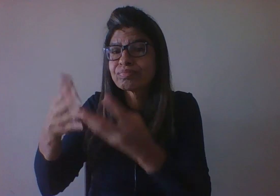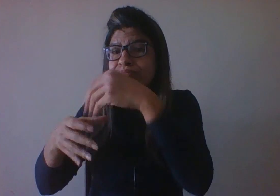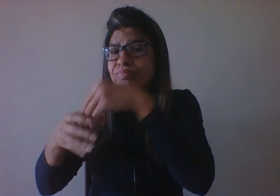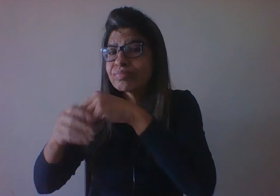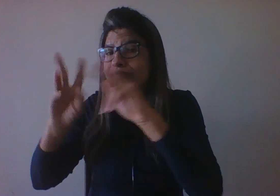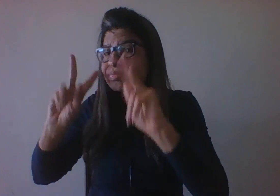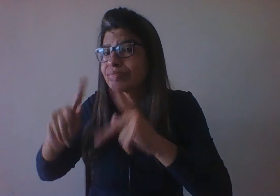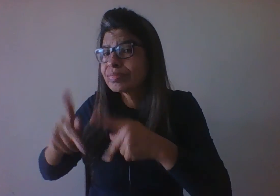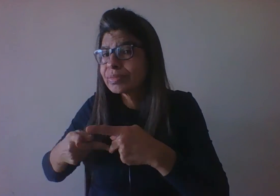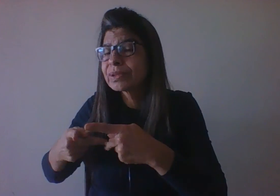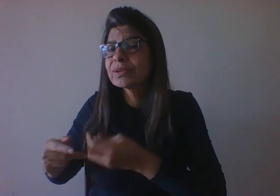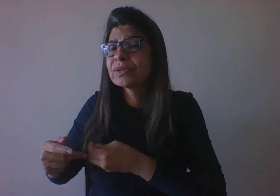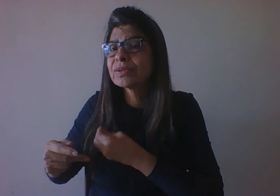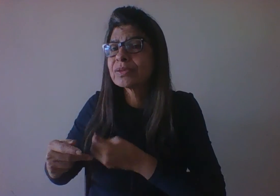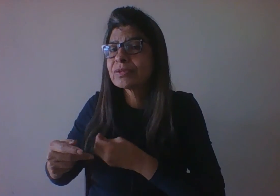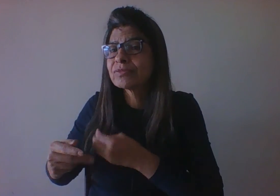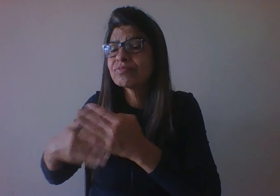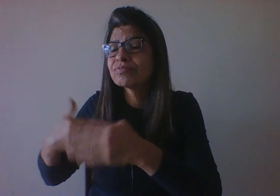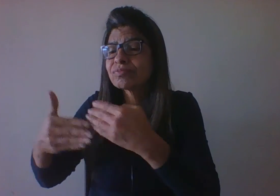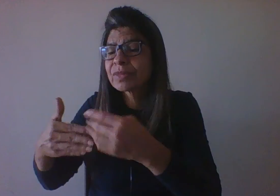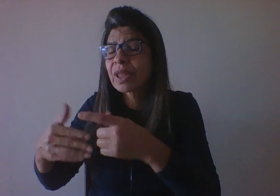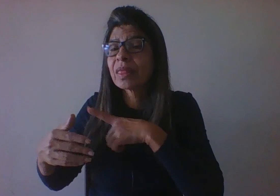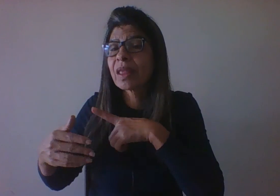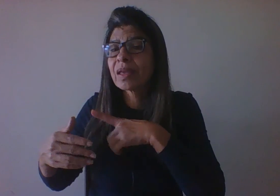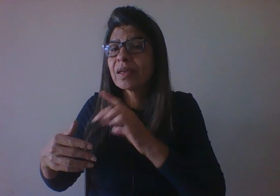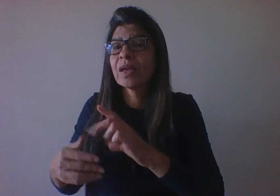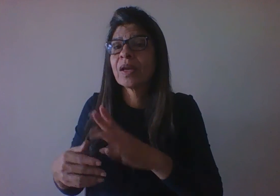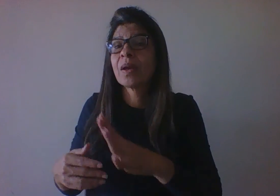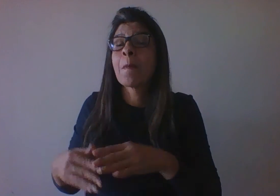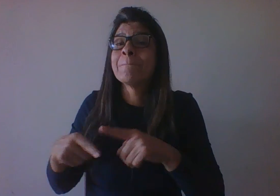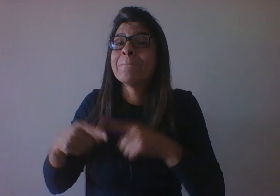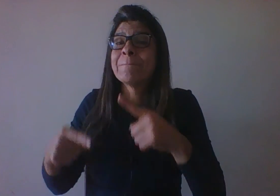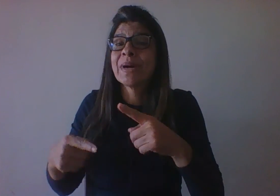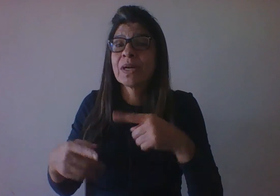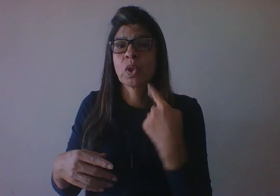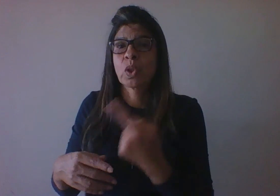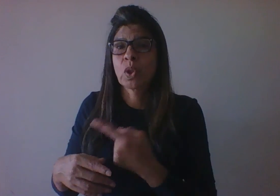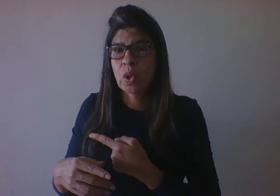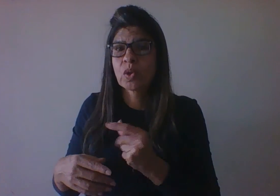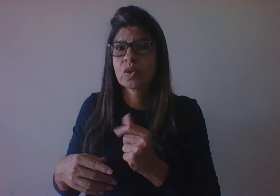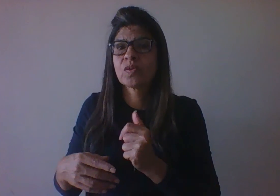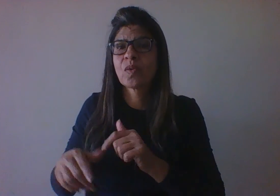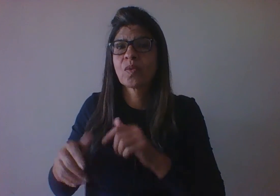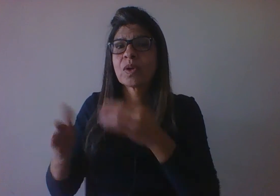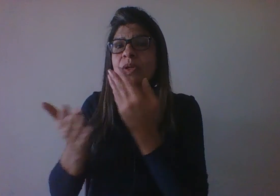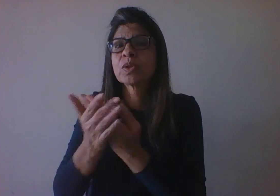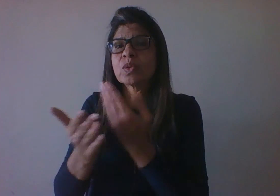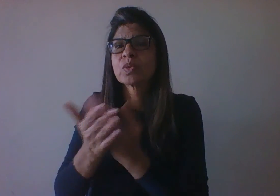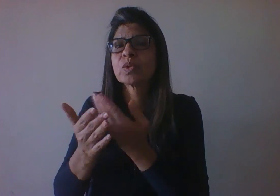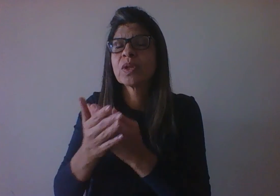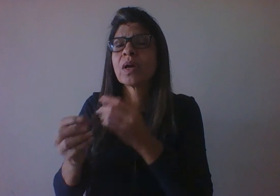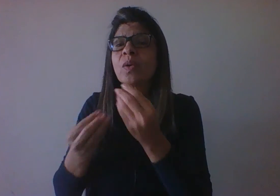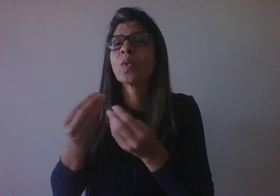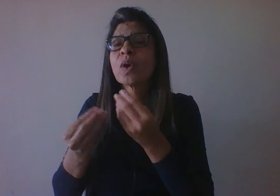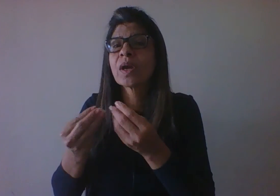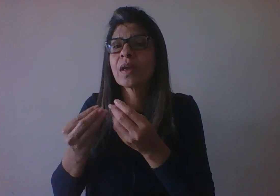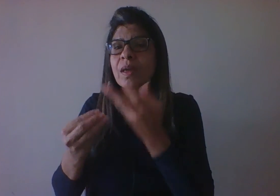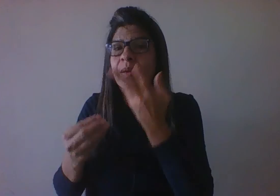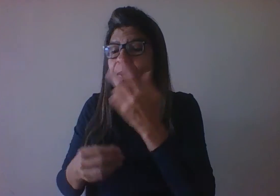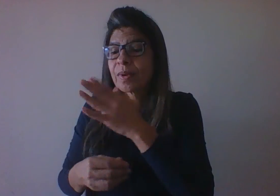trabalhar meramente com a infância, com o nascimento, a infância e a adolescência. Isso porque o